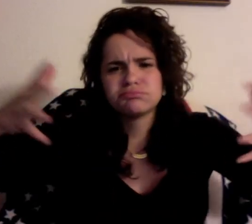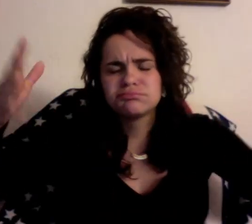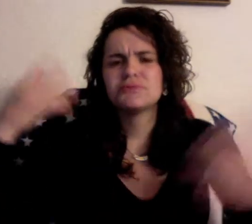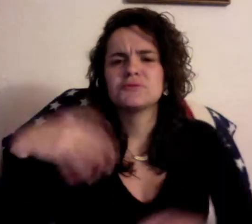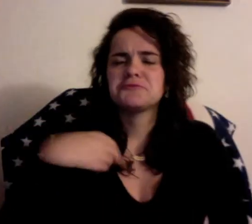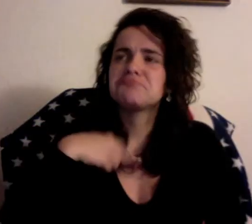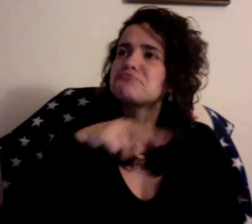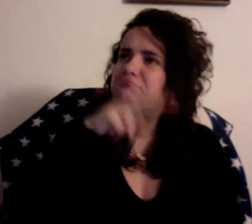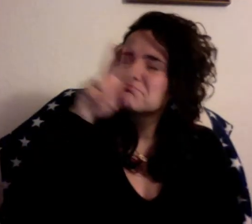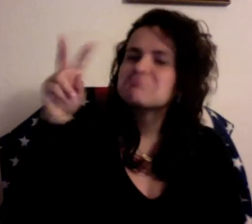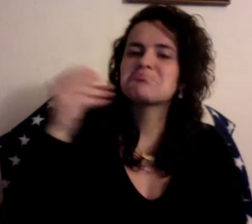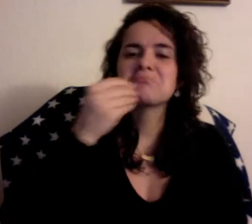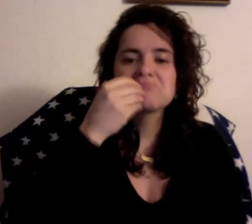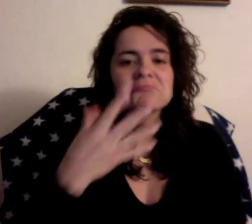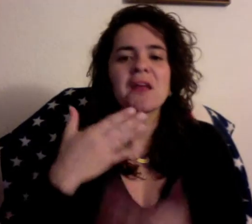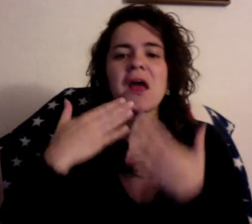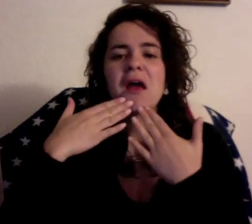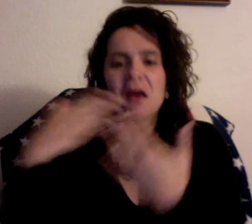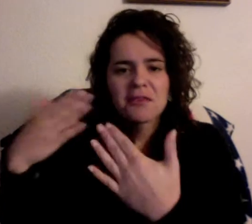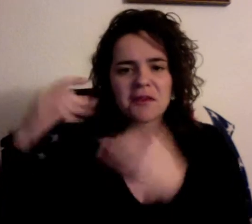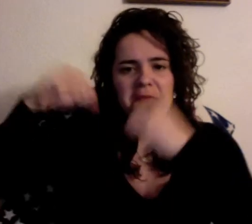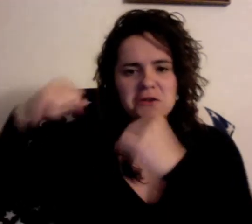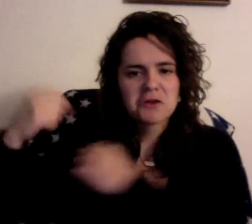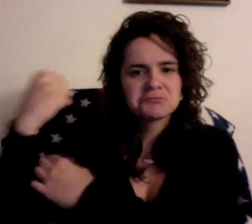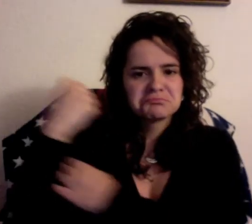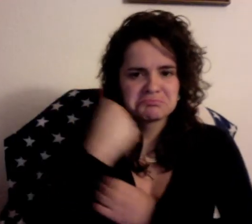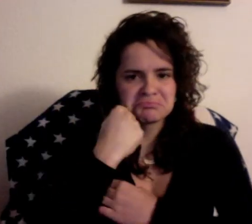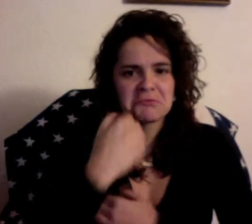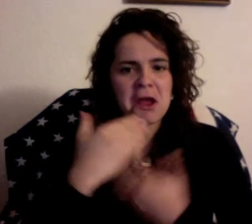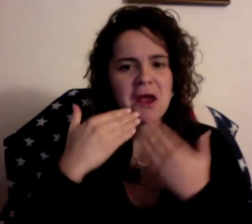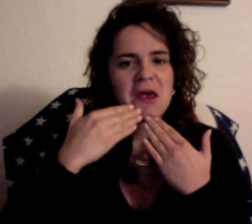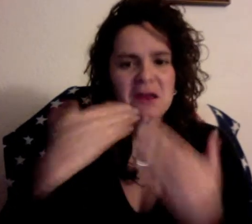El cine y las series de Canal Plus van donde quieras y cuando quieras por 15 euros